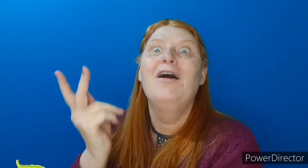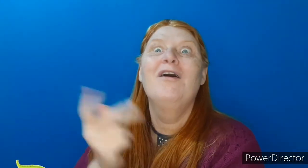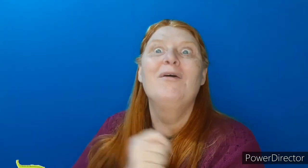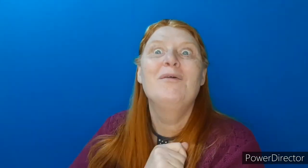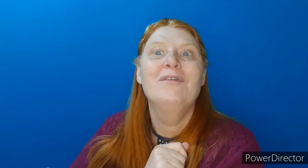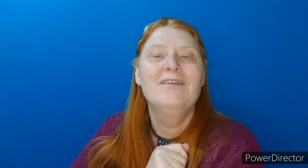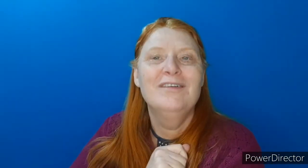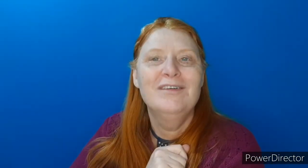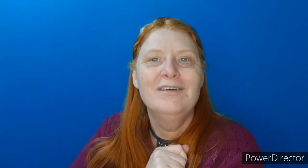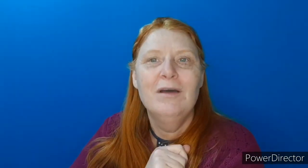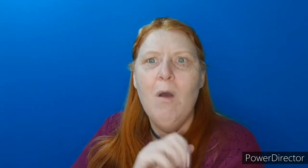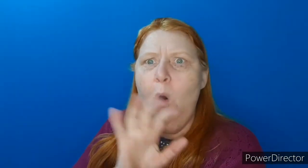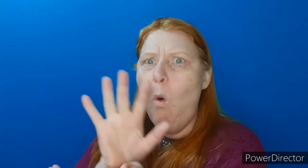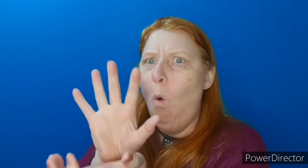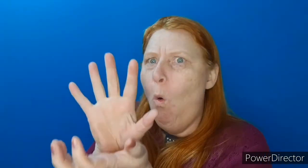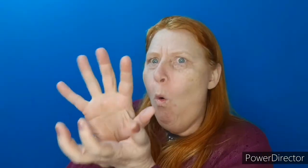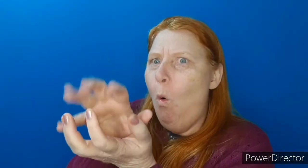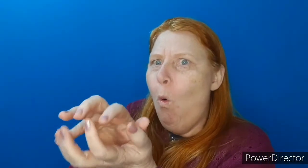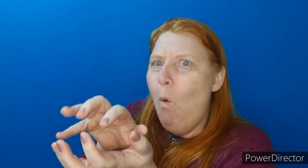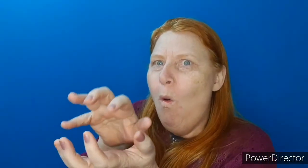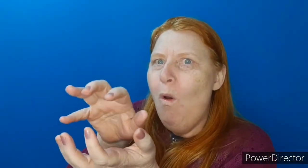Gostaram mesmo?